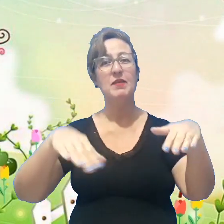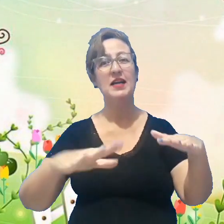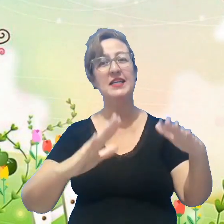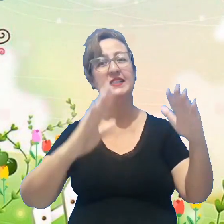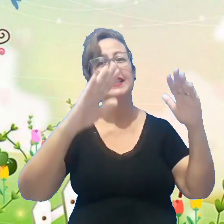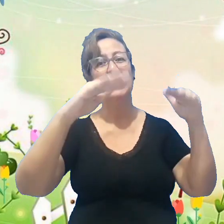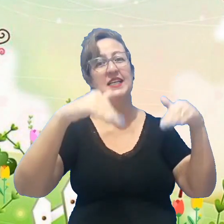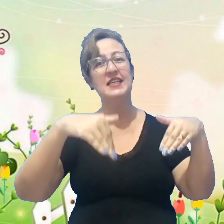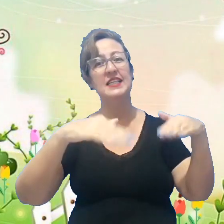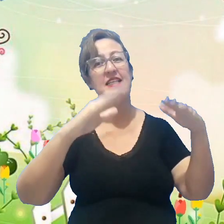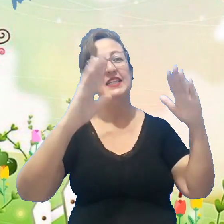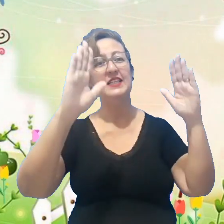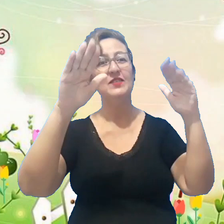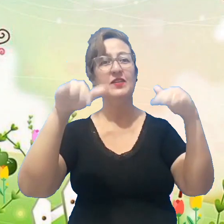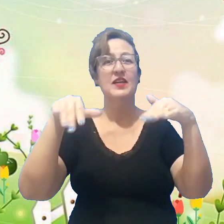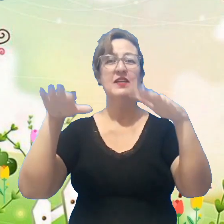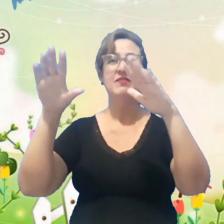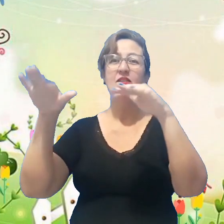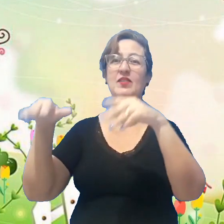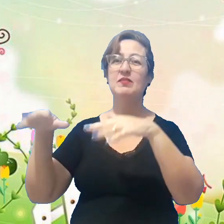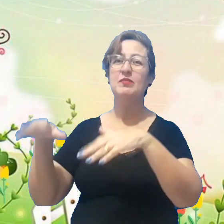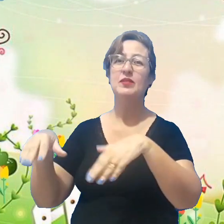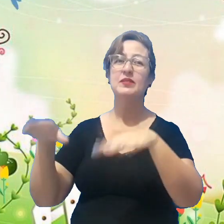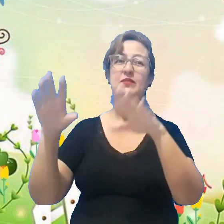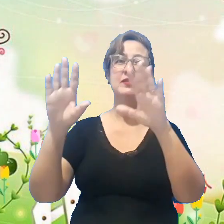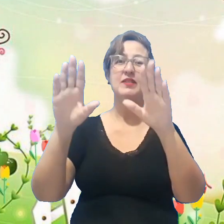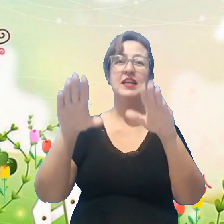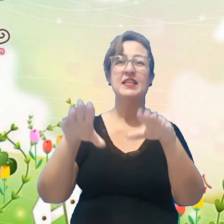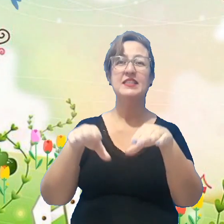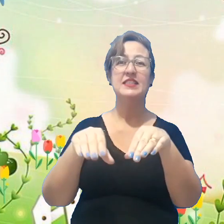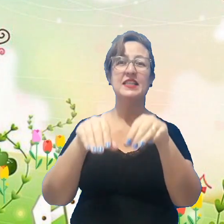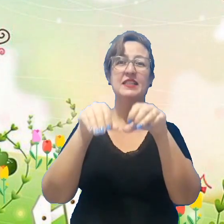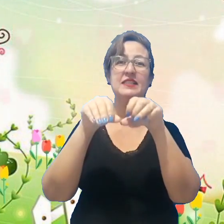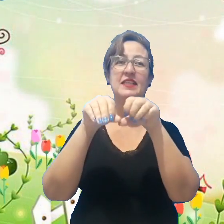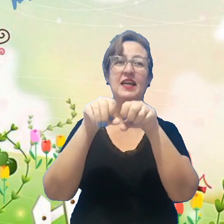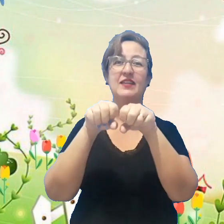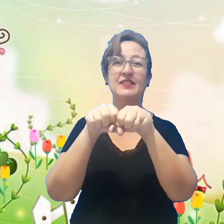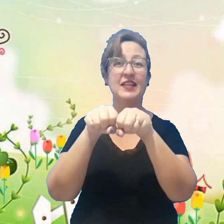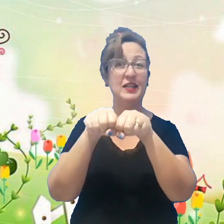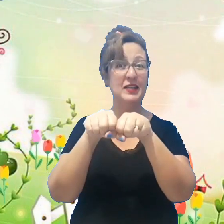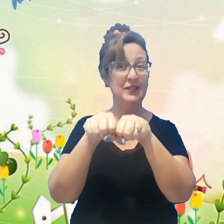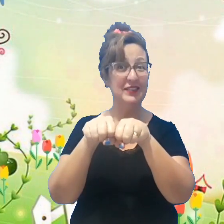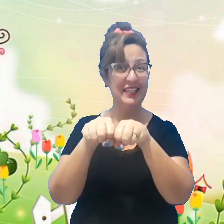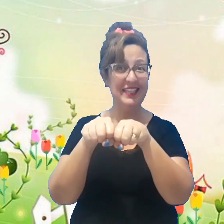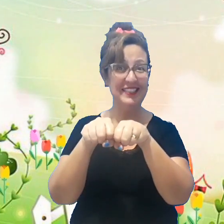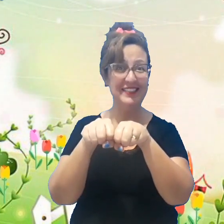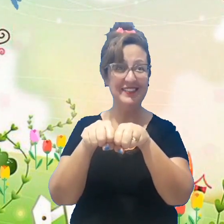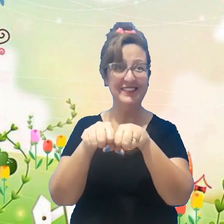pouquinho, volta contente para o ninho